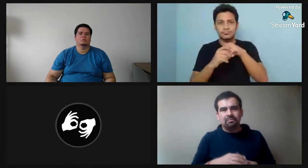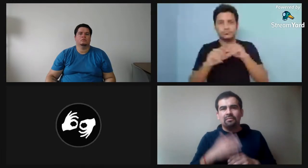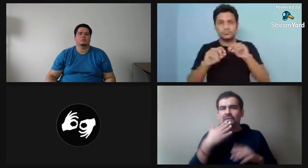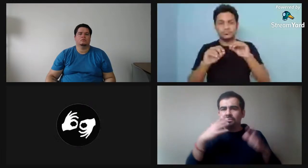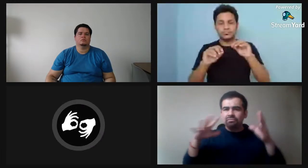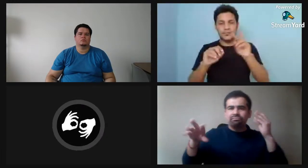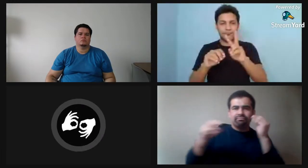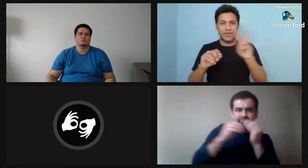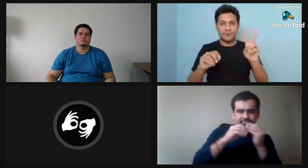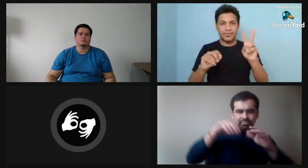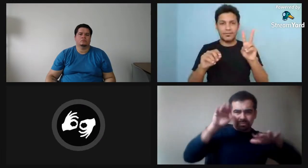mimo. Y esto le ayuda mucho.